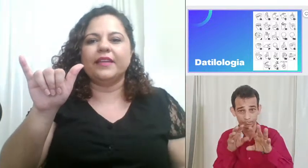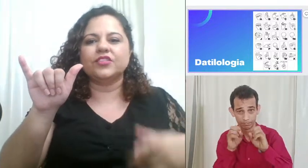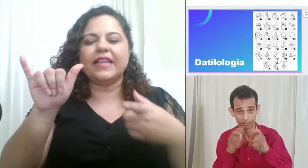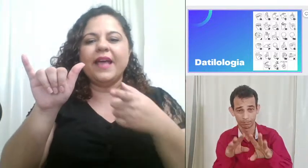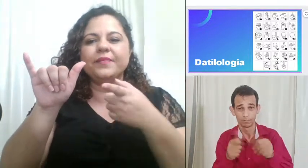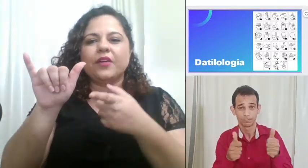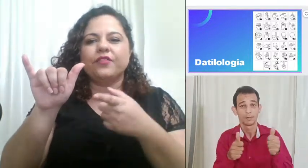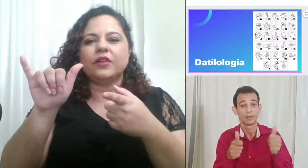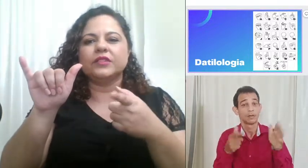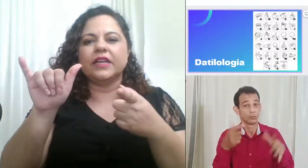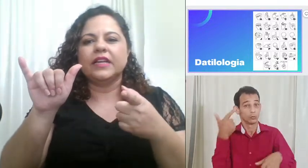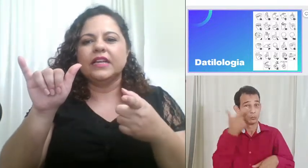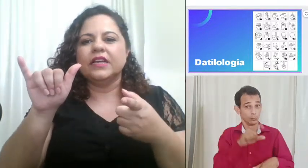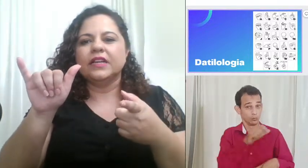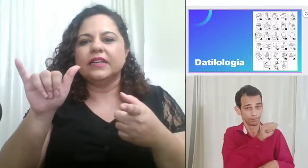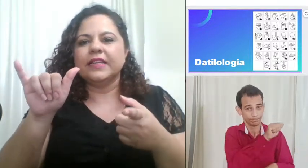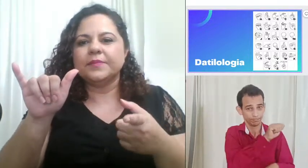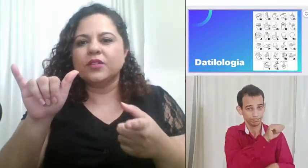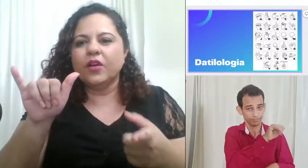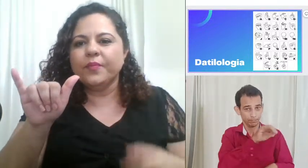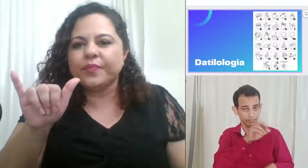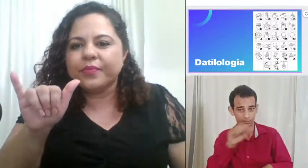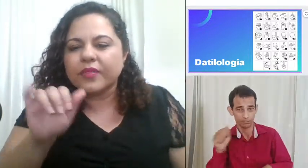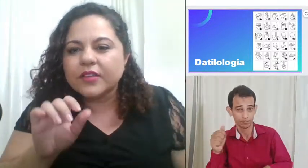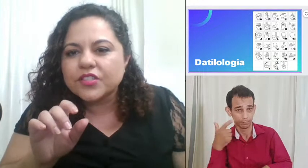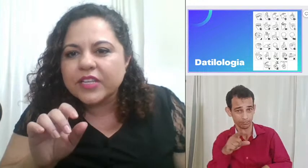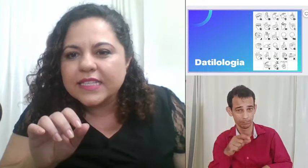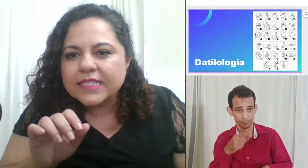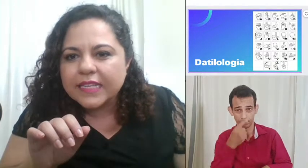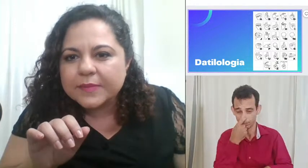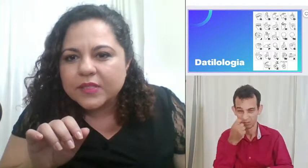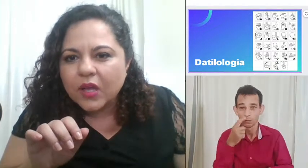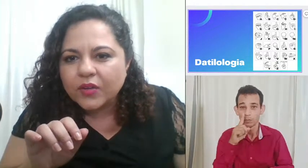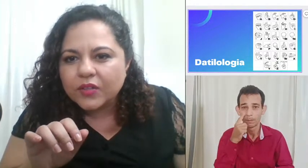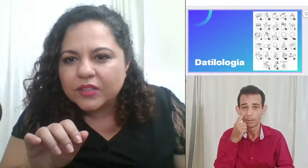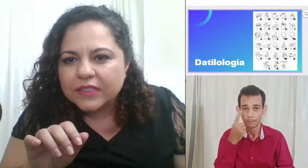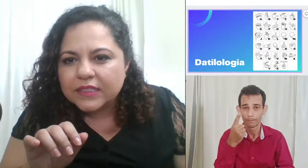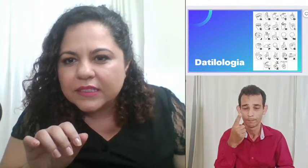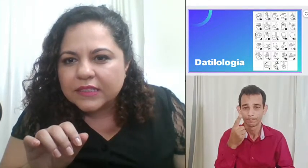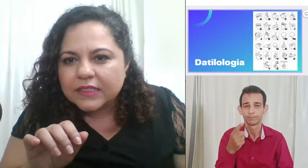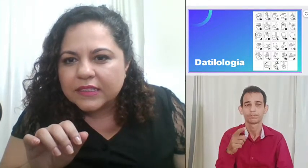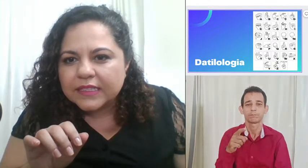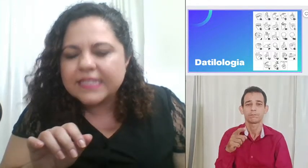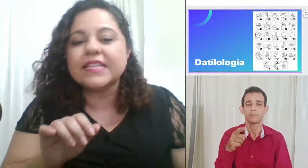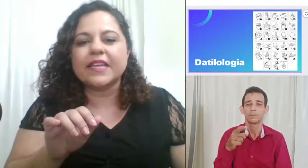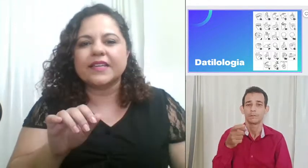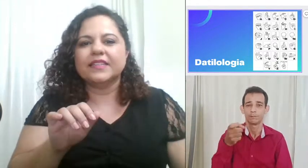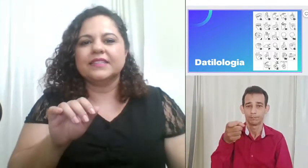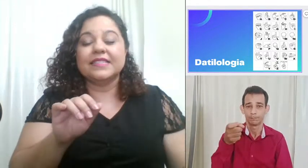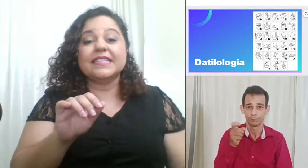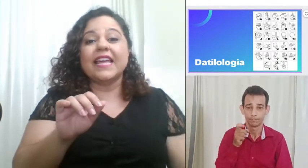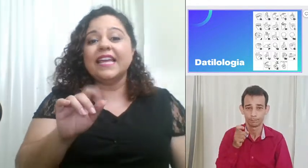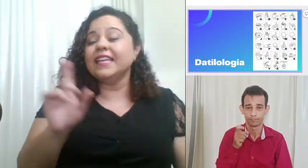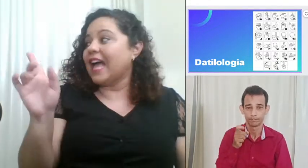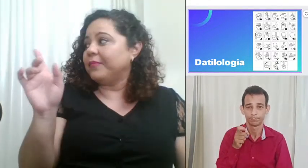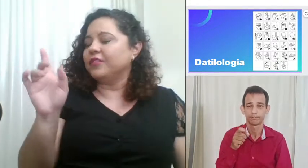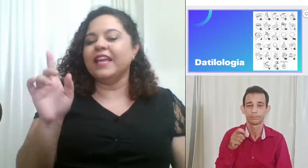tá então falta Y X Y e Z Z e W né